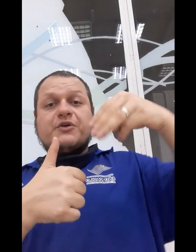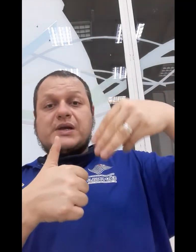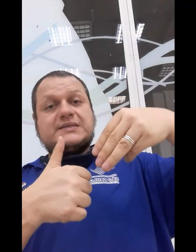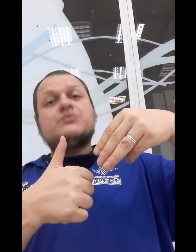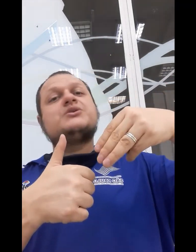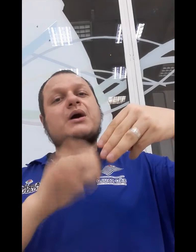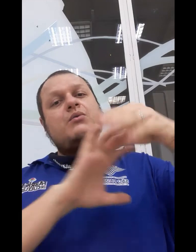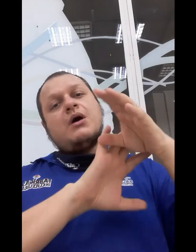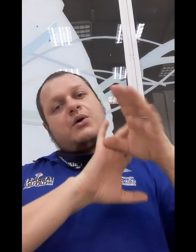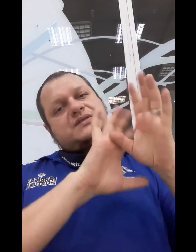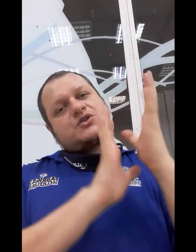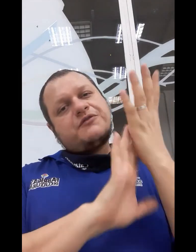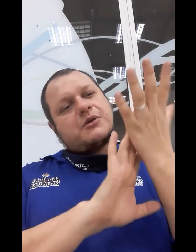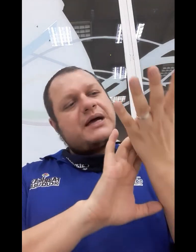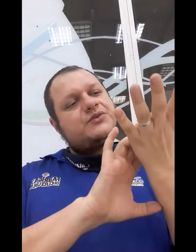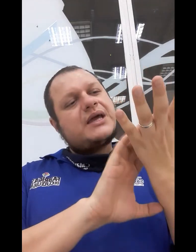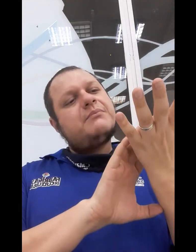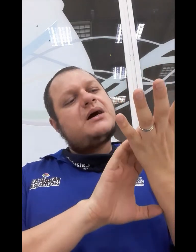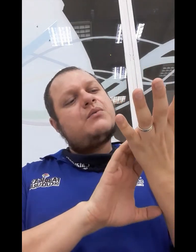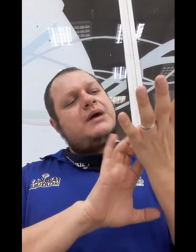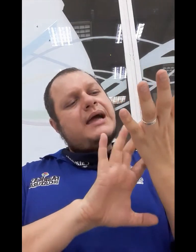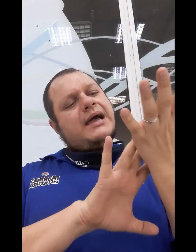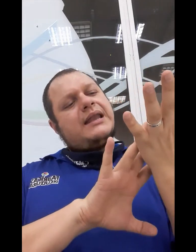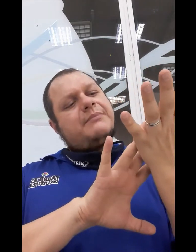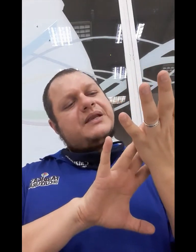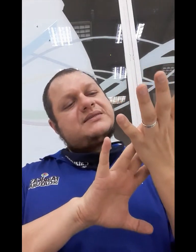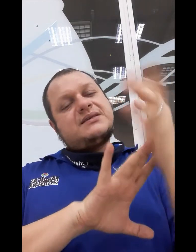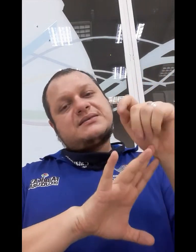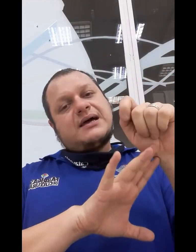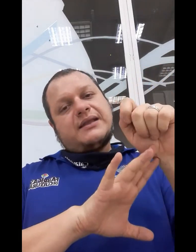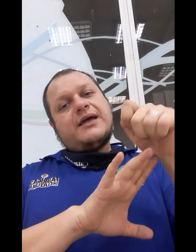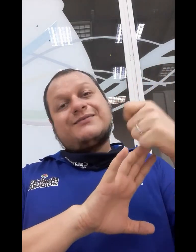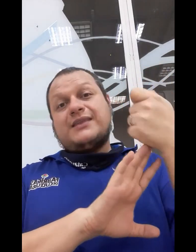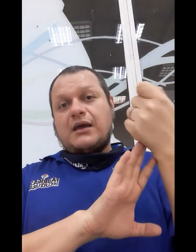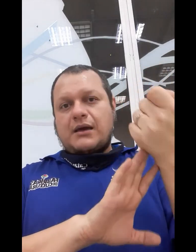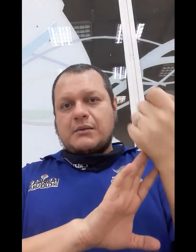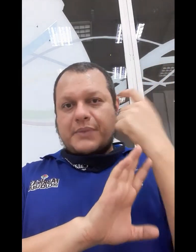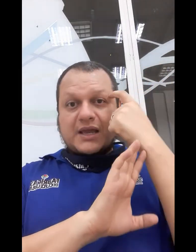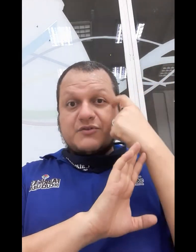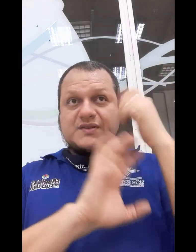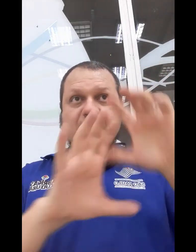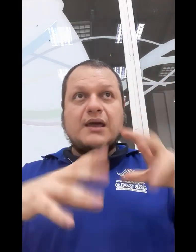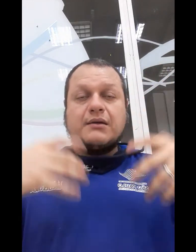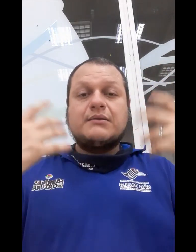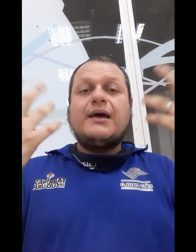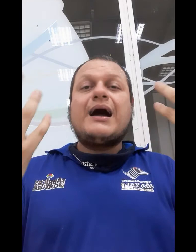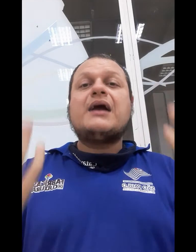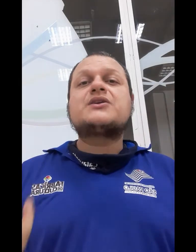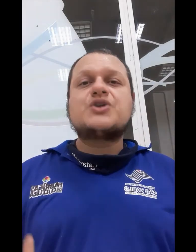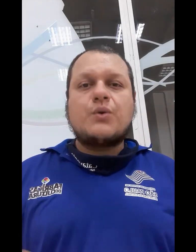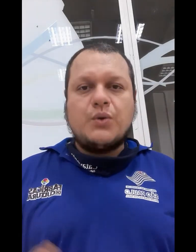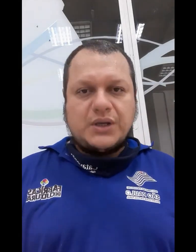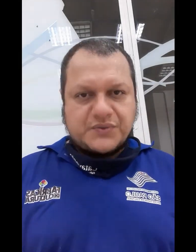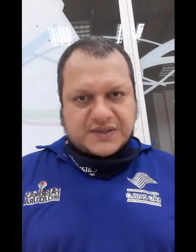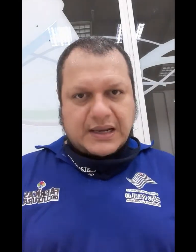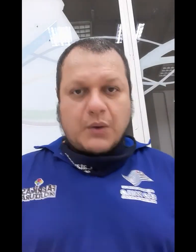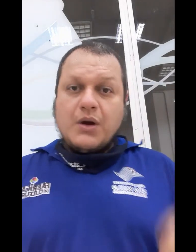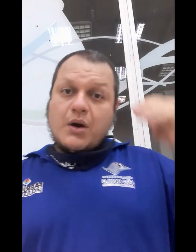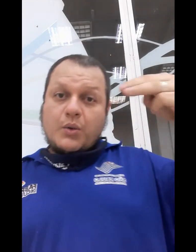Configuração de mão, ou seja, o formato que a mão, ela precisa ter para que você articule um sinal, ou